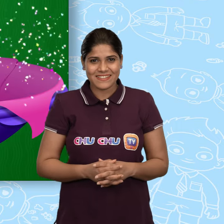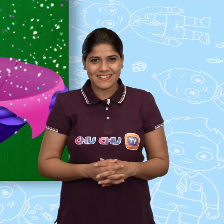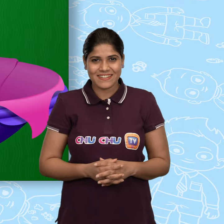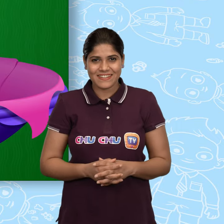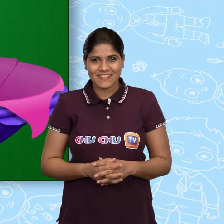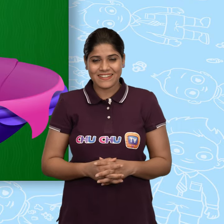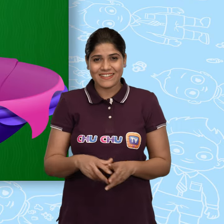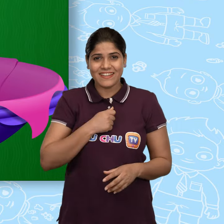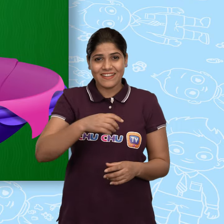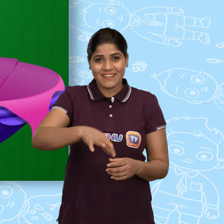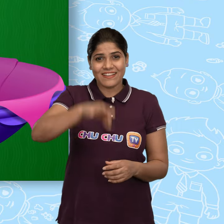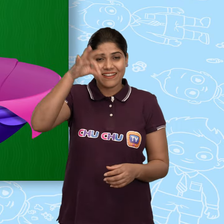मुझे उठाओ